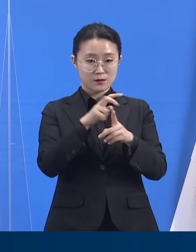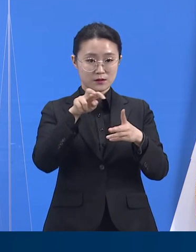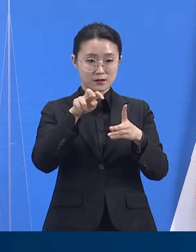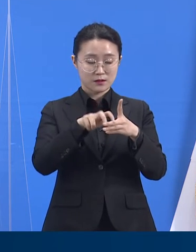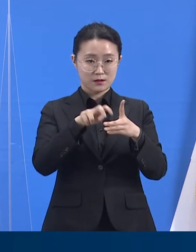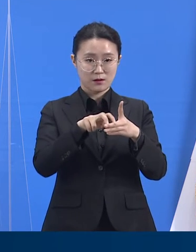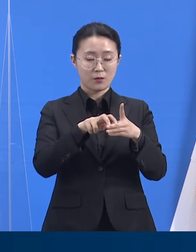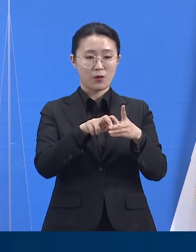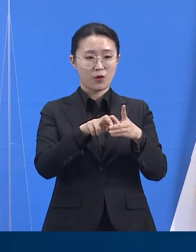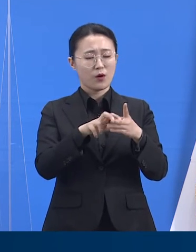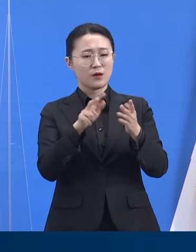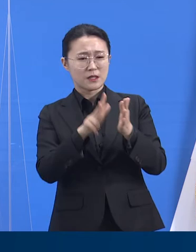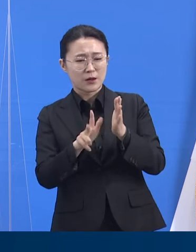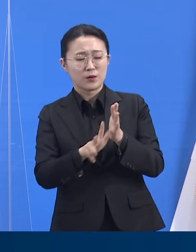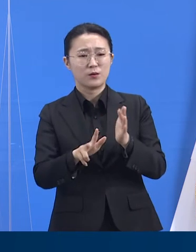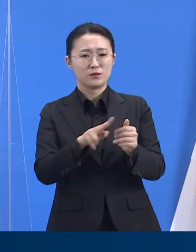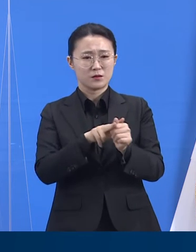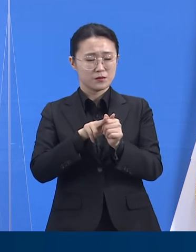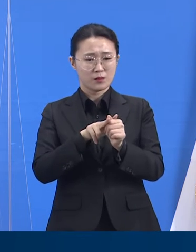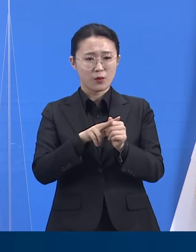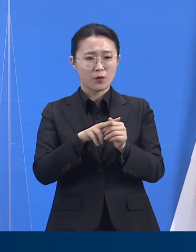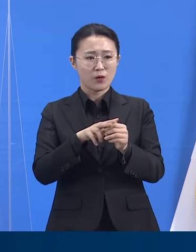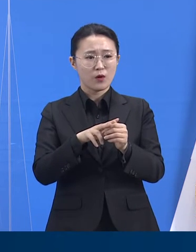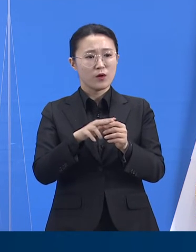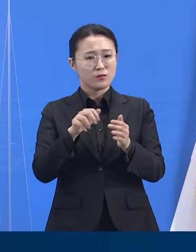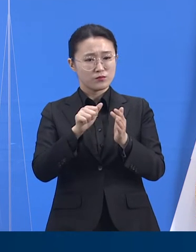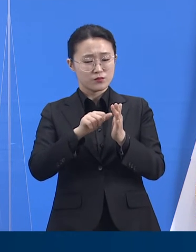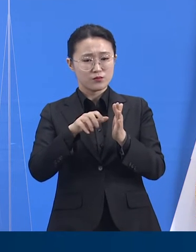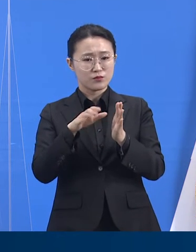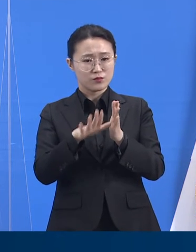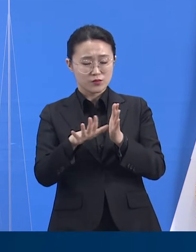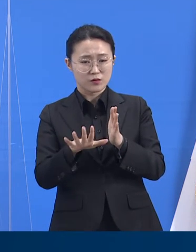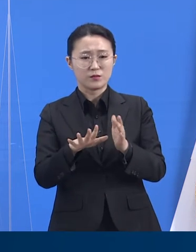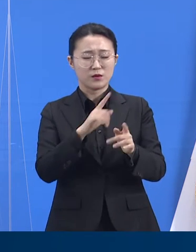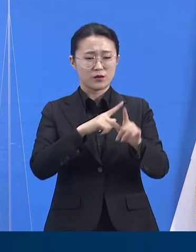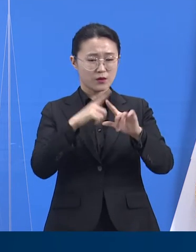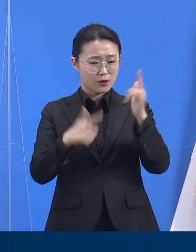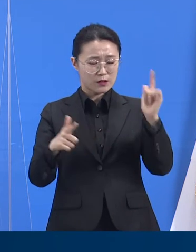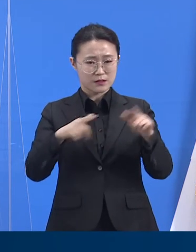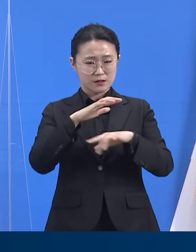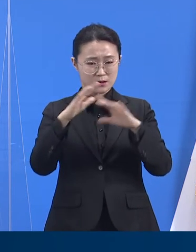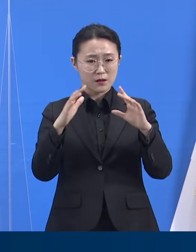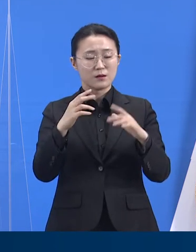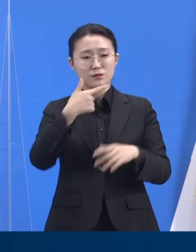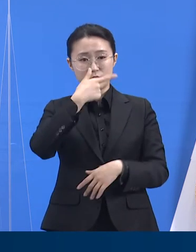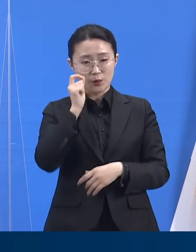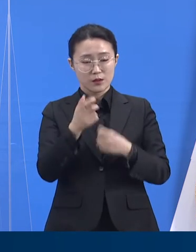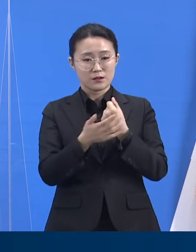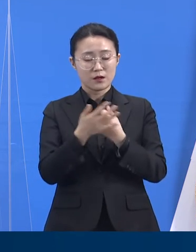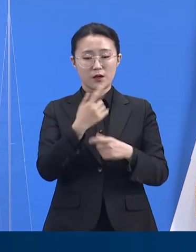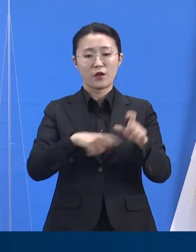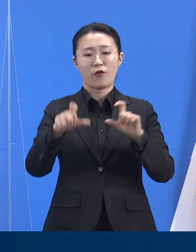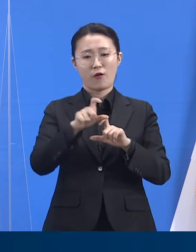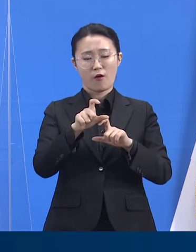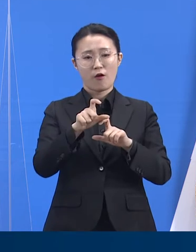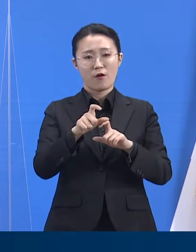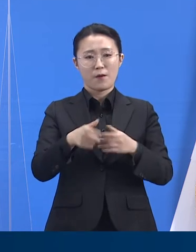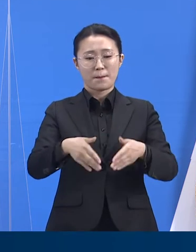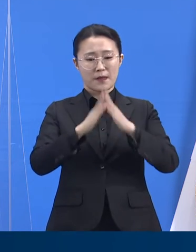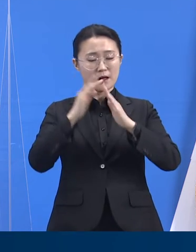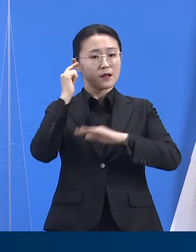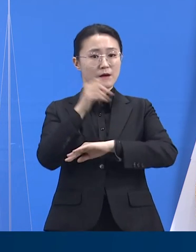다음 주 운영 가능하도록 1개 센터를 추가 개소 준비 중입니다. 자세한 내용은 다음 주 브리핑 때